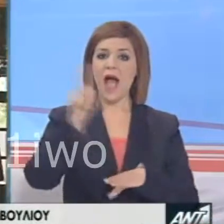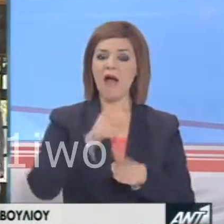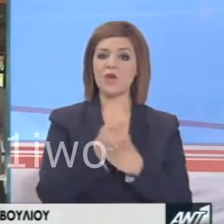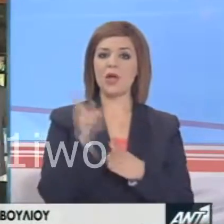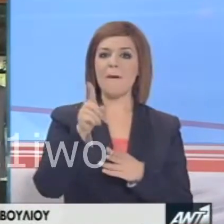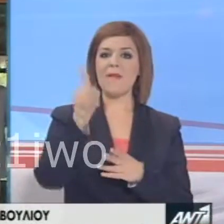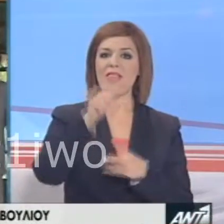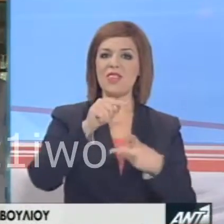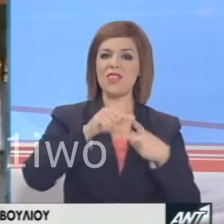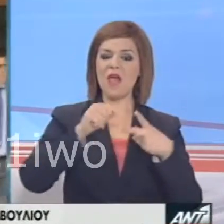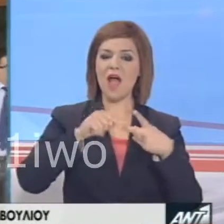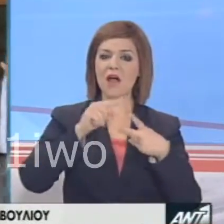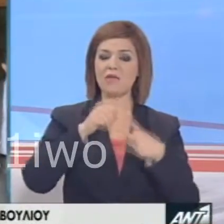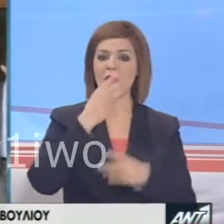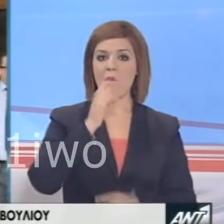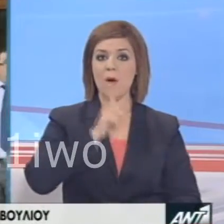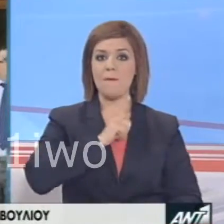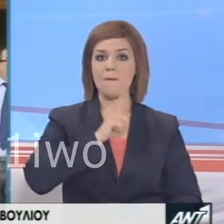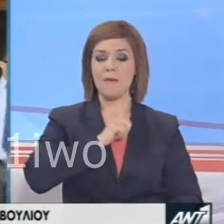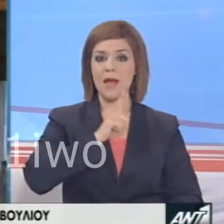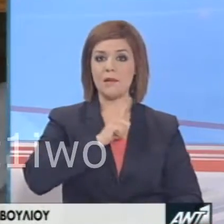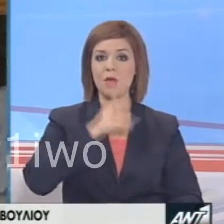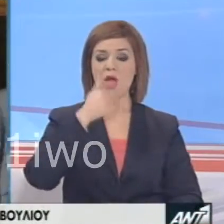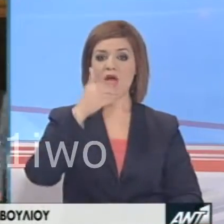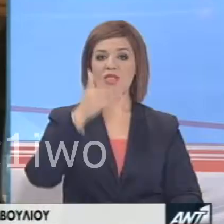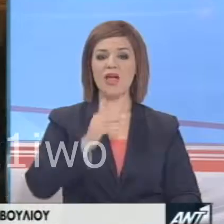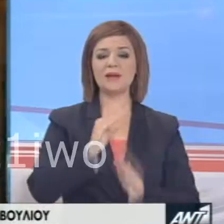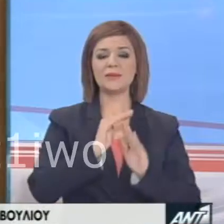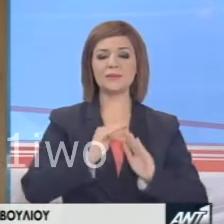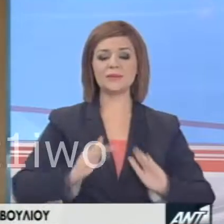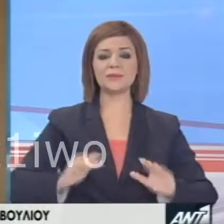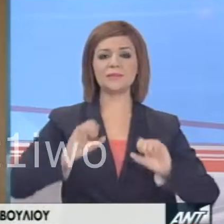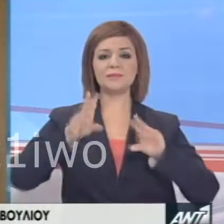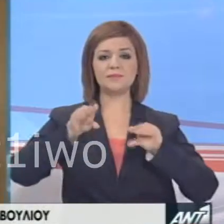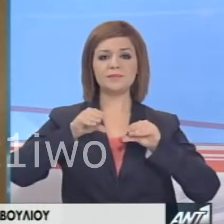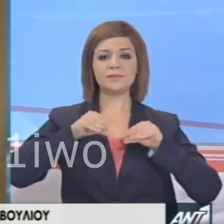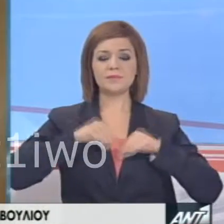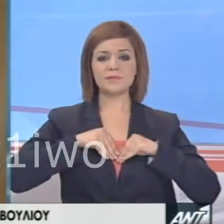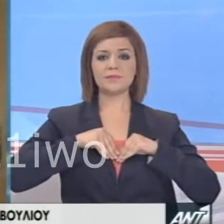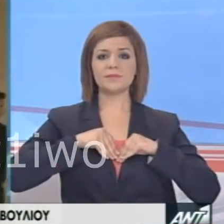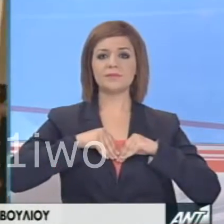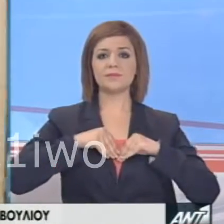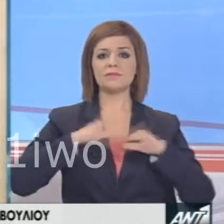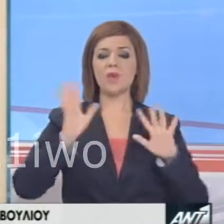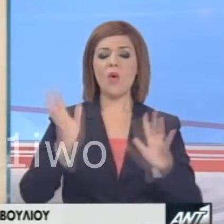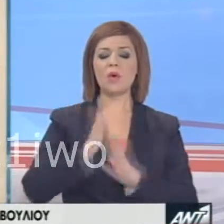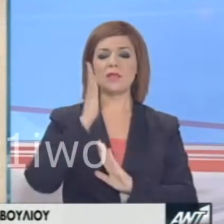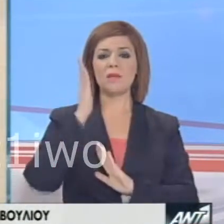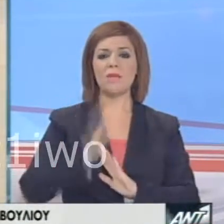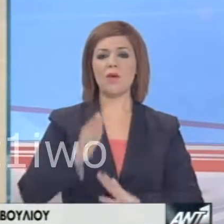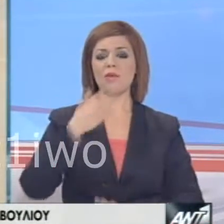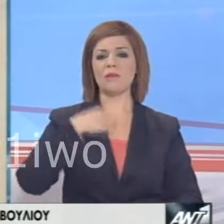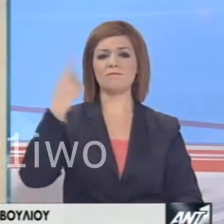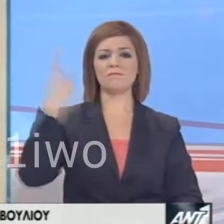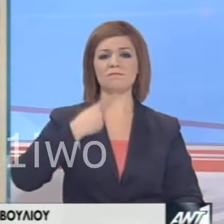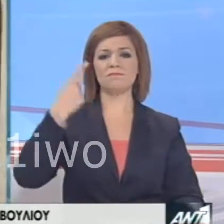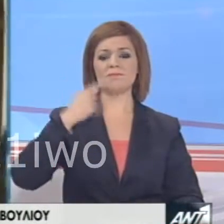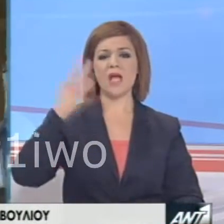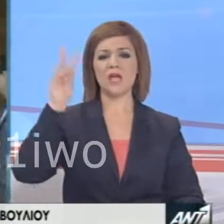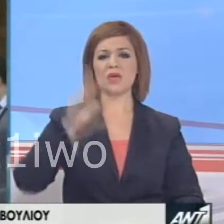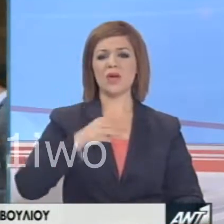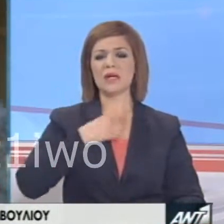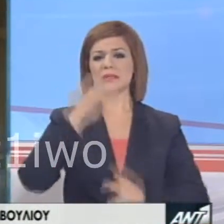μεθαύριο ούτως ώστε να υπάρξει ομόνια και συνένεση στις ελάχιστες δυνατές απαιτήσεις που μπορεί να έχει η